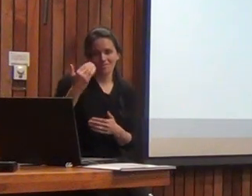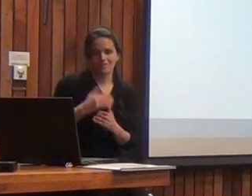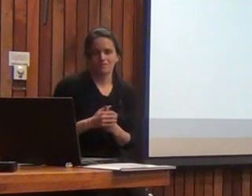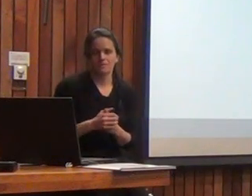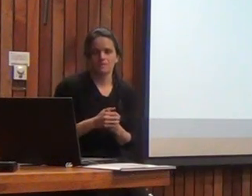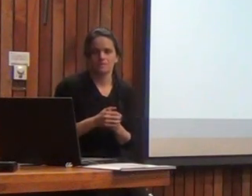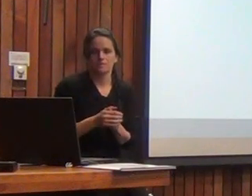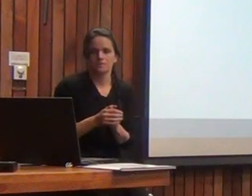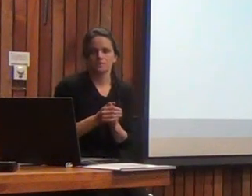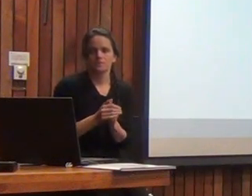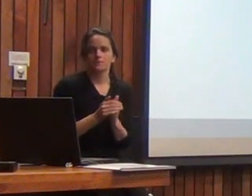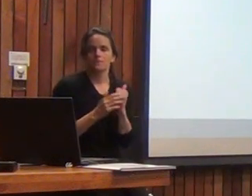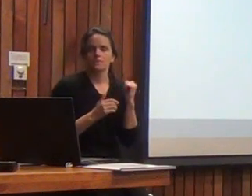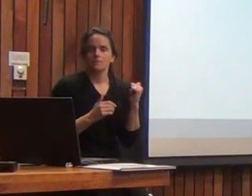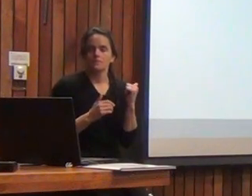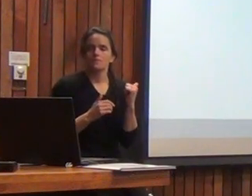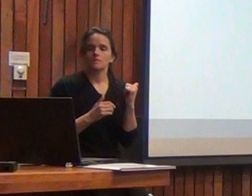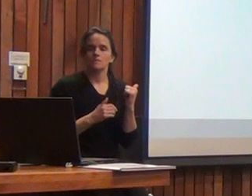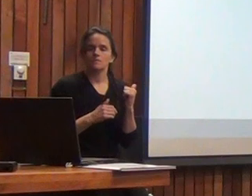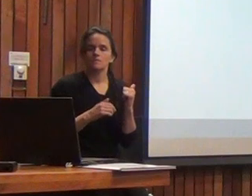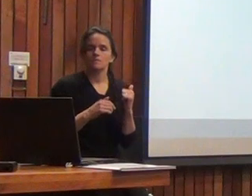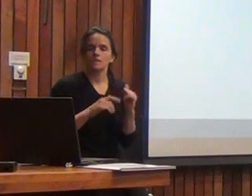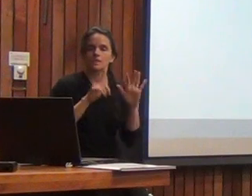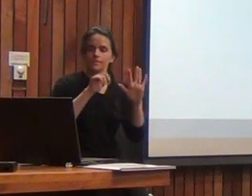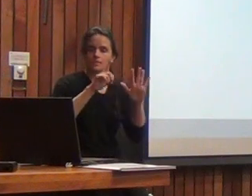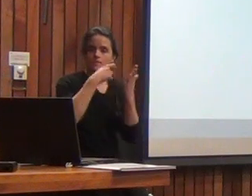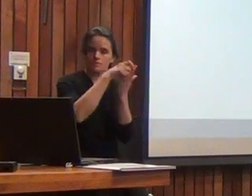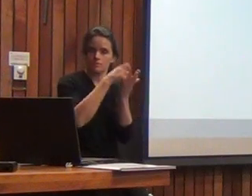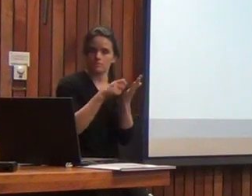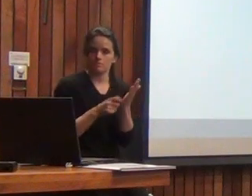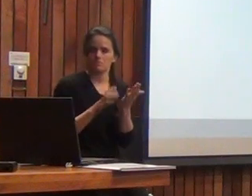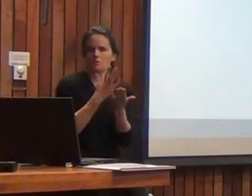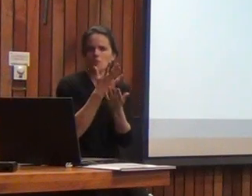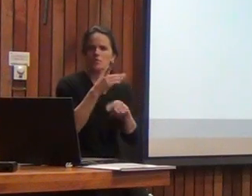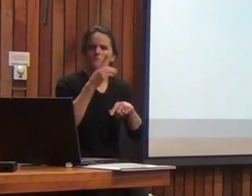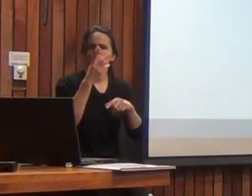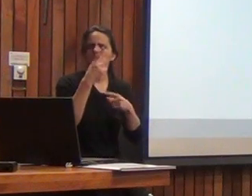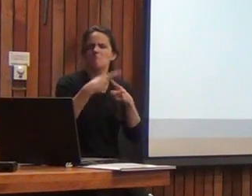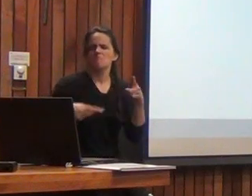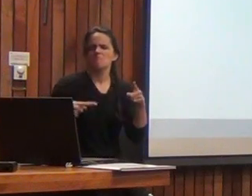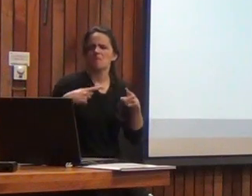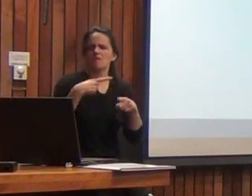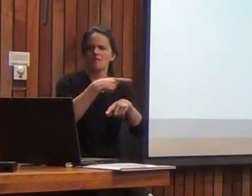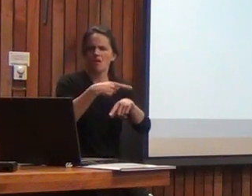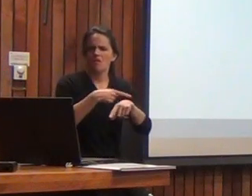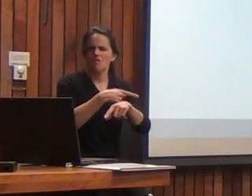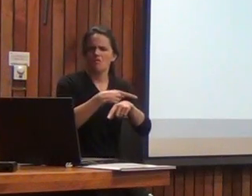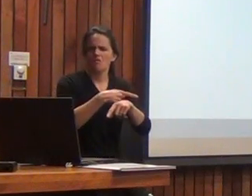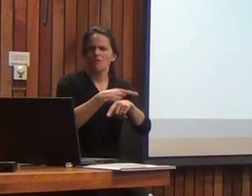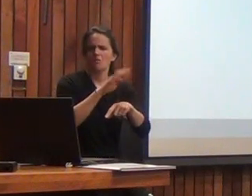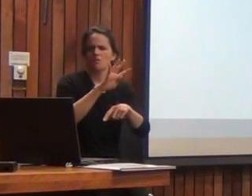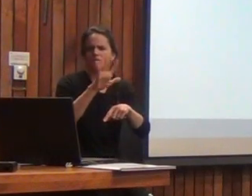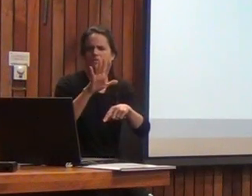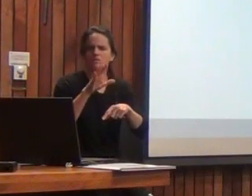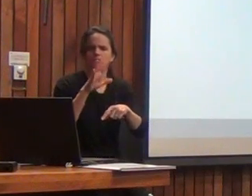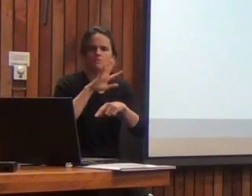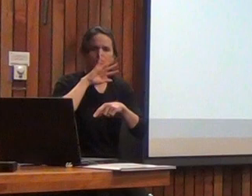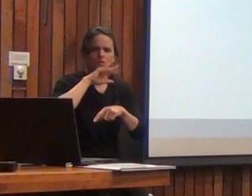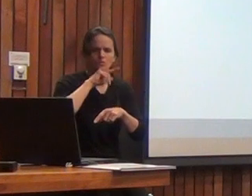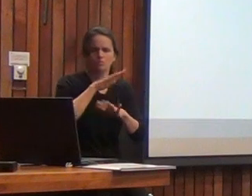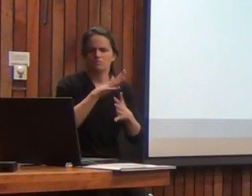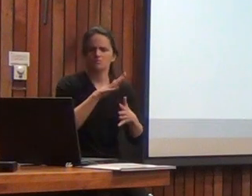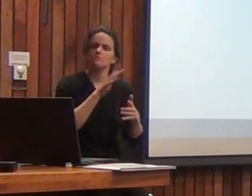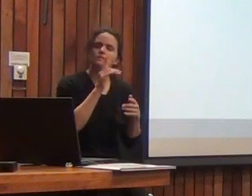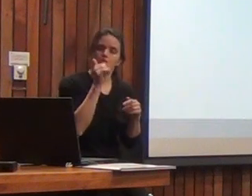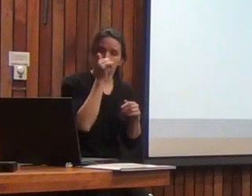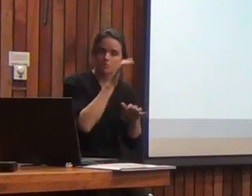adolescentes estas siete sus pruebas pueden tomar entre media hora hasta 45 minutos por ahí con ese